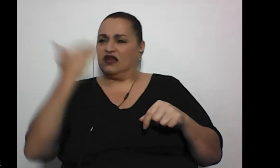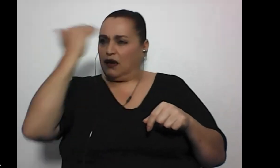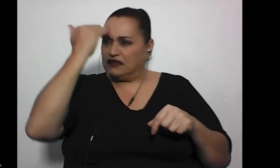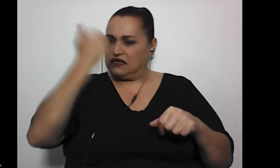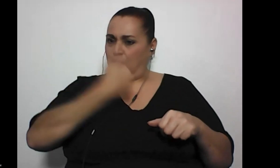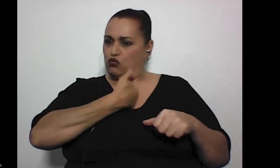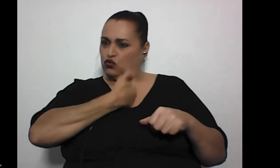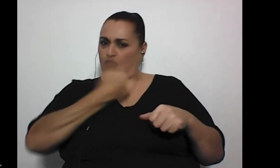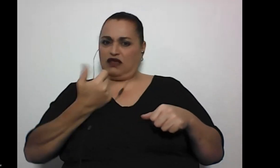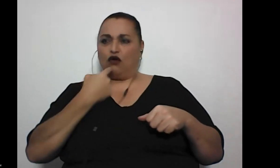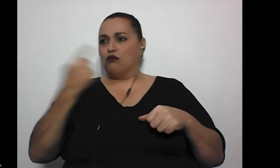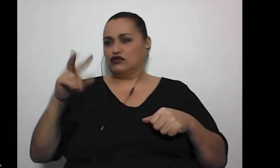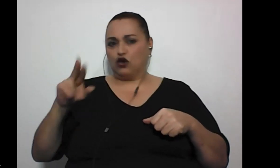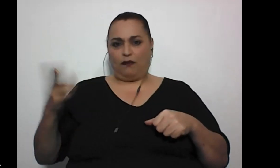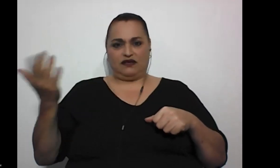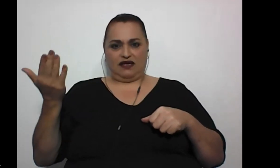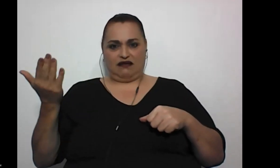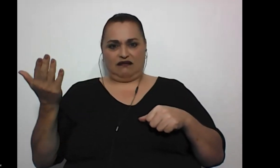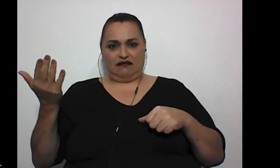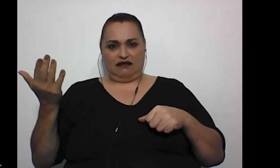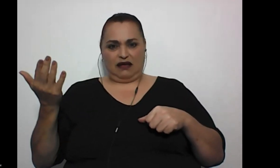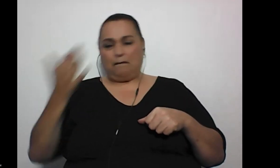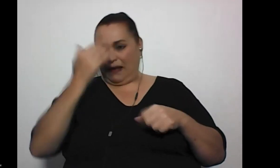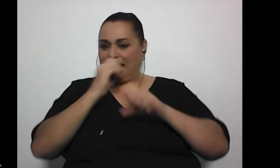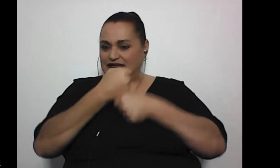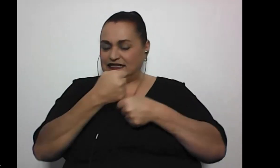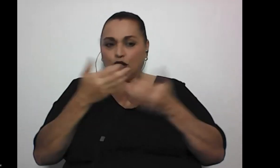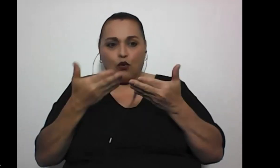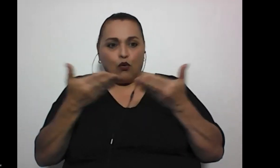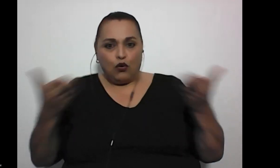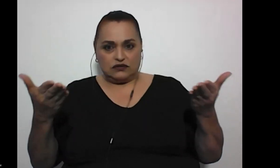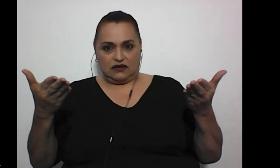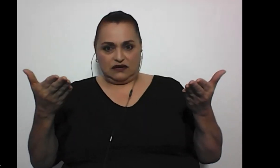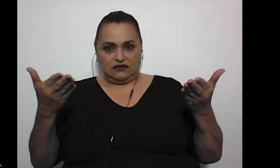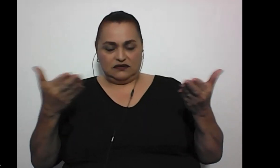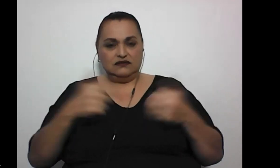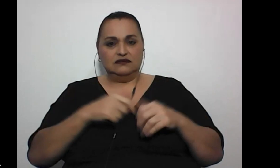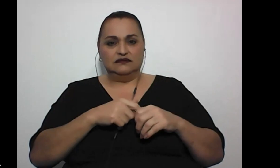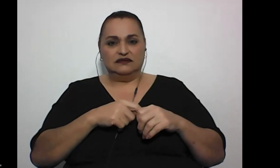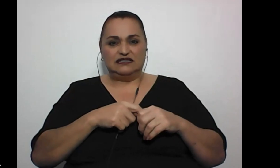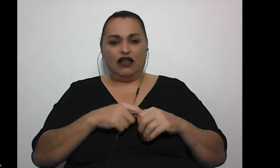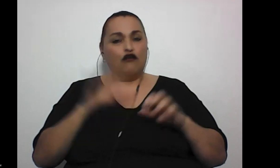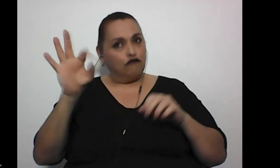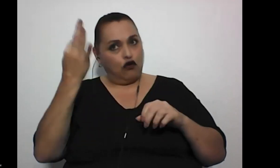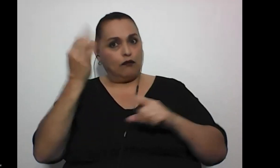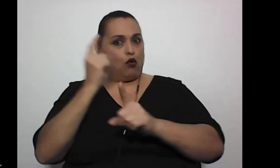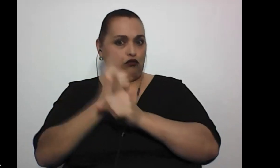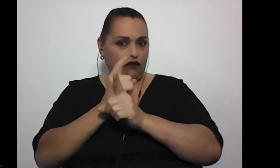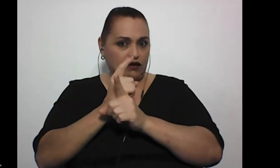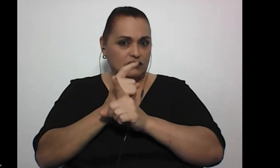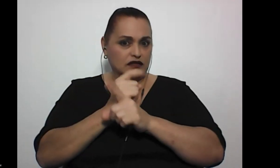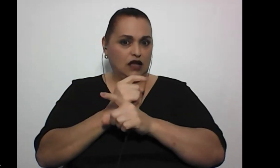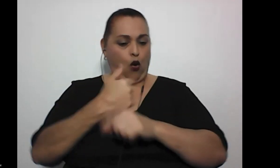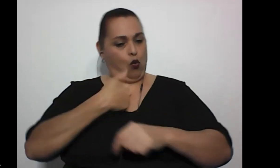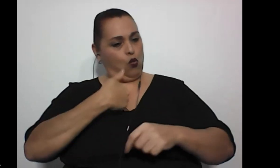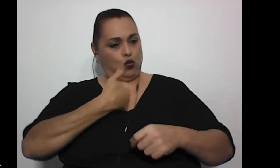autonomía, como lo dijo la compañera anteriormente, para realizar las cosas de manera correcta o por